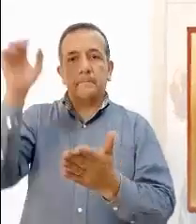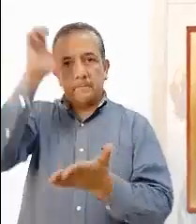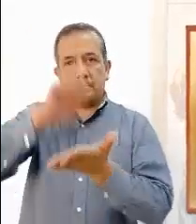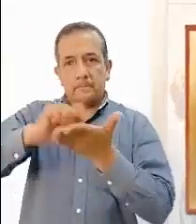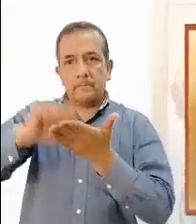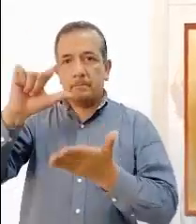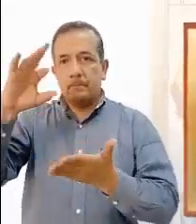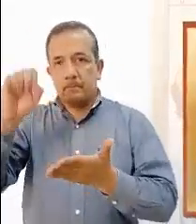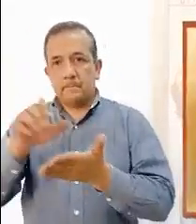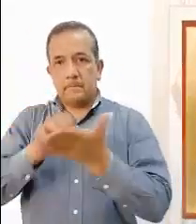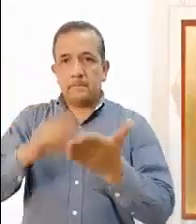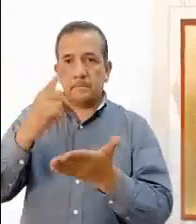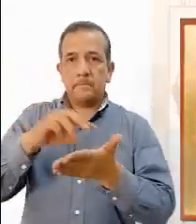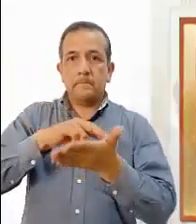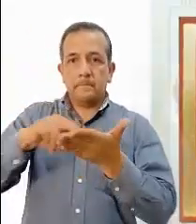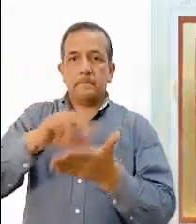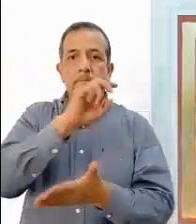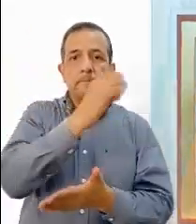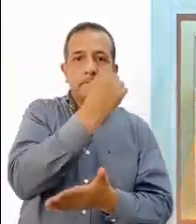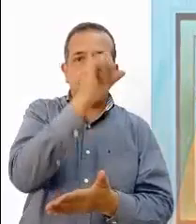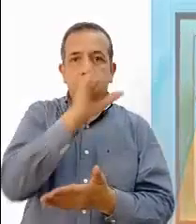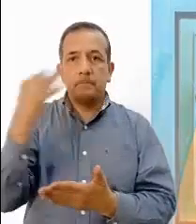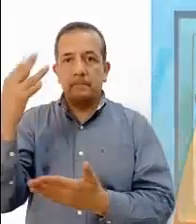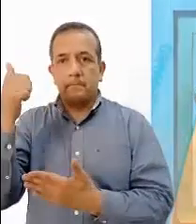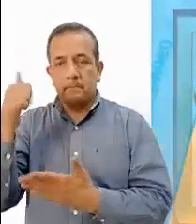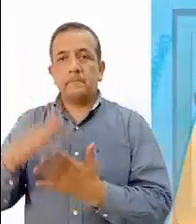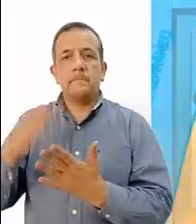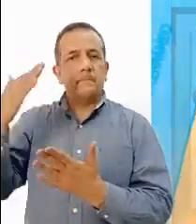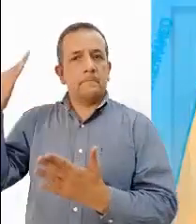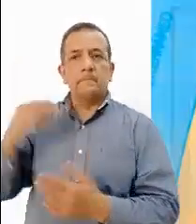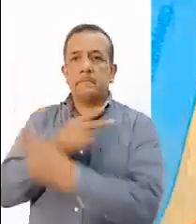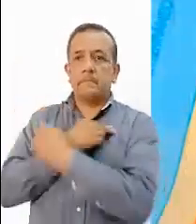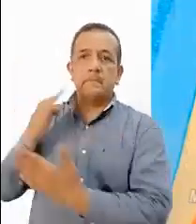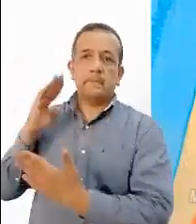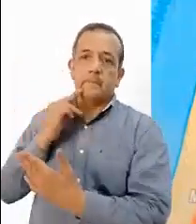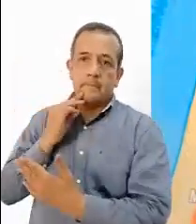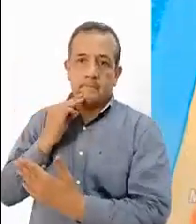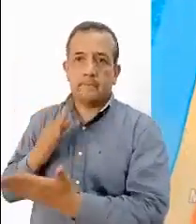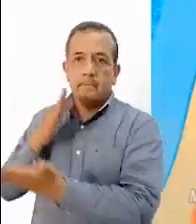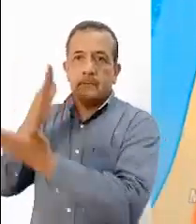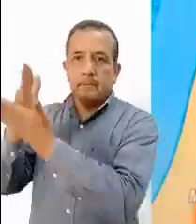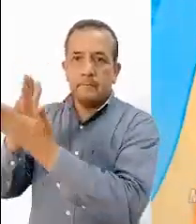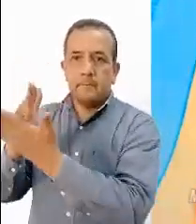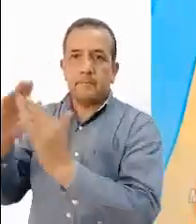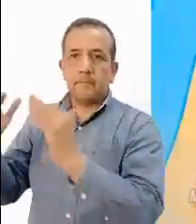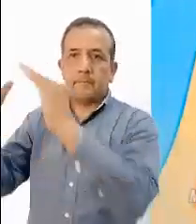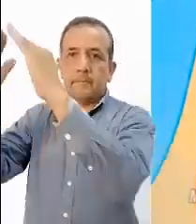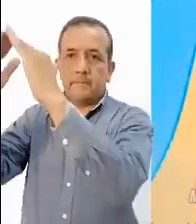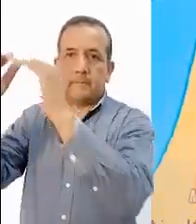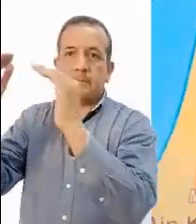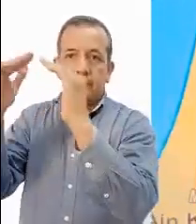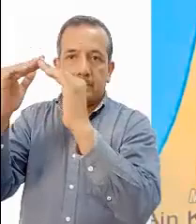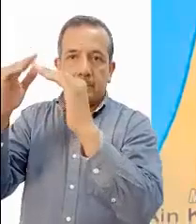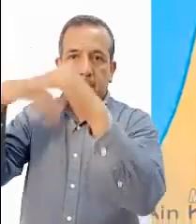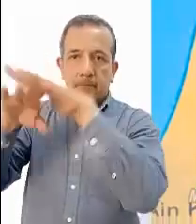39 al 56. En aquellos días María se encaminó presurosa a un pueblo de las montañas de Judea y